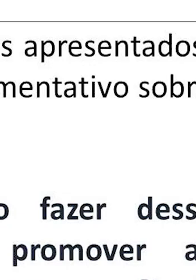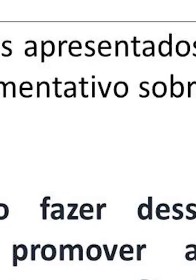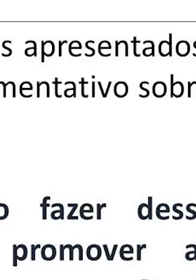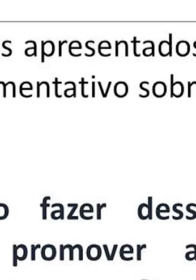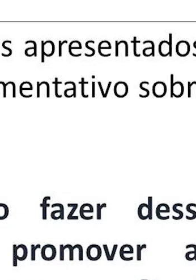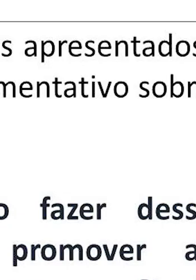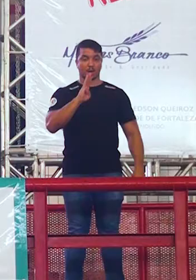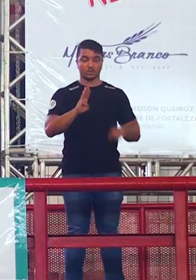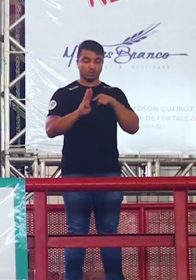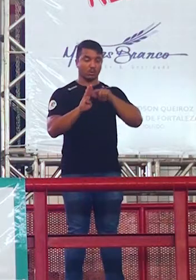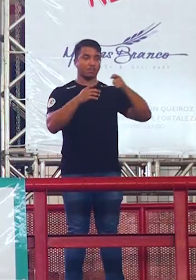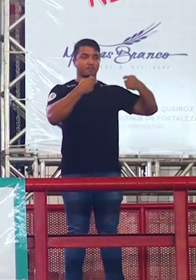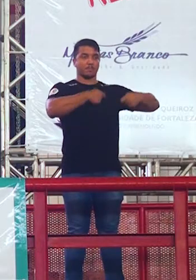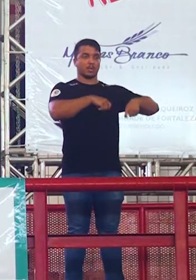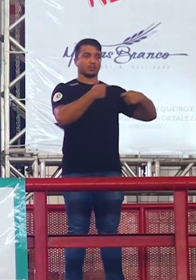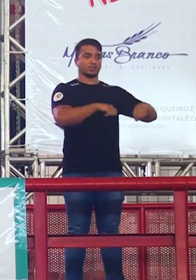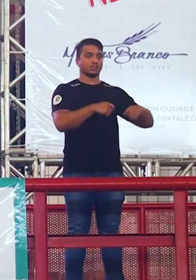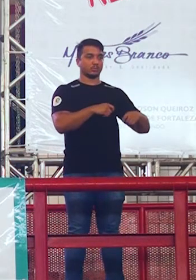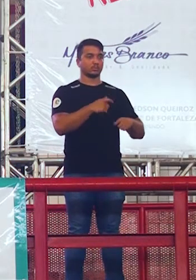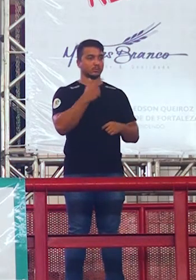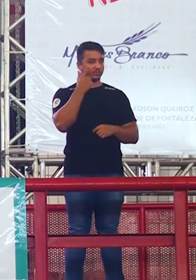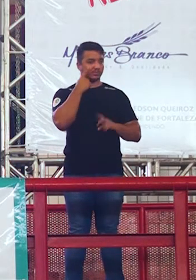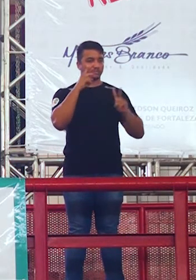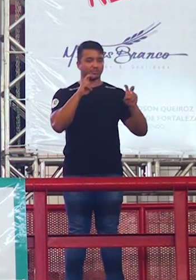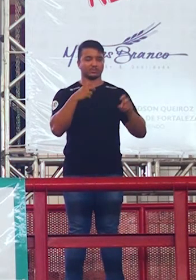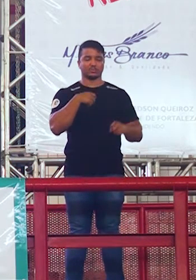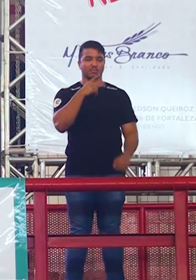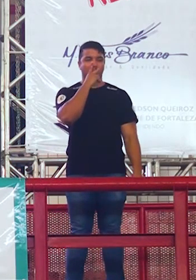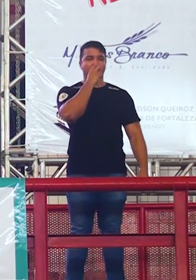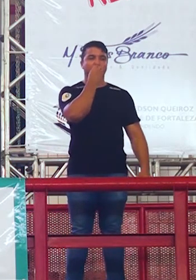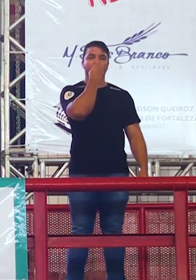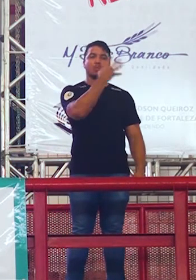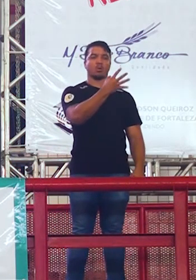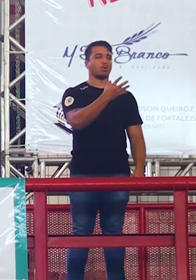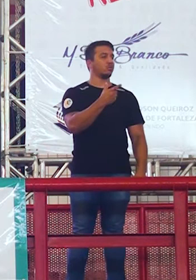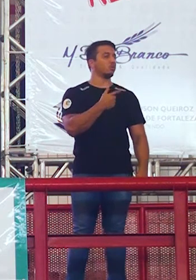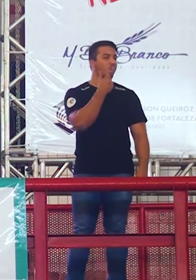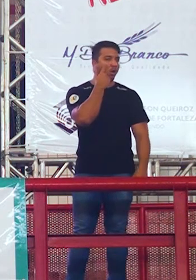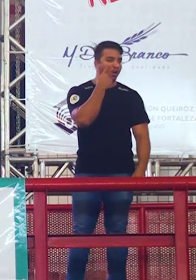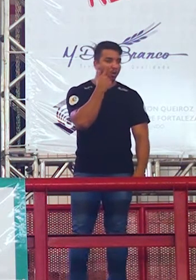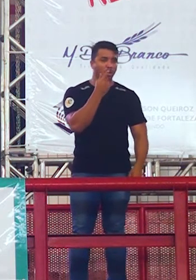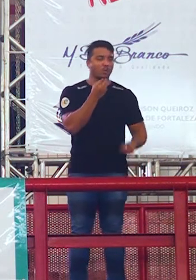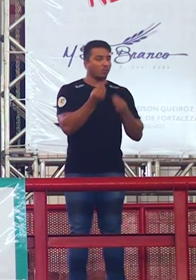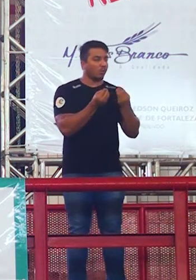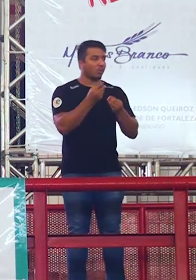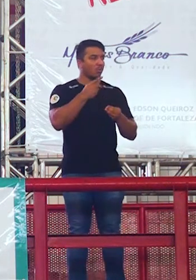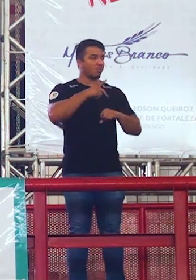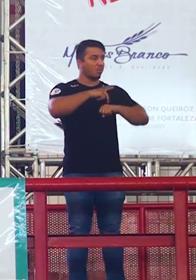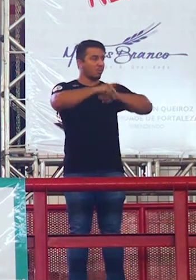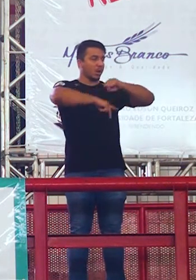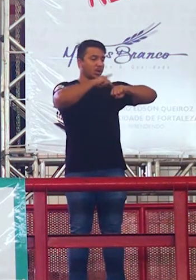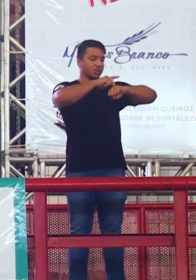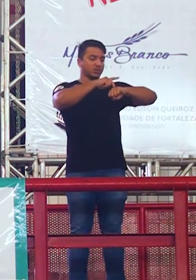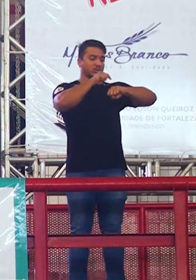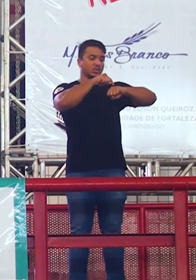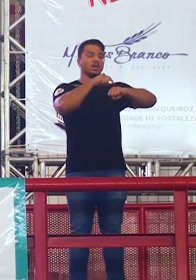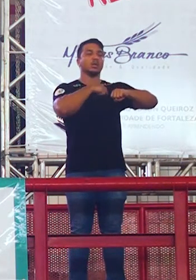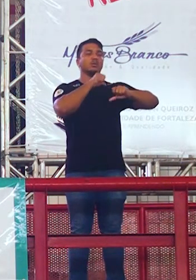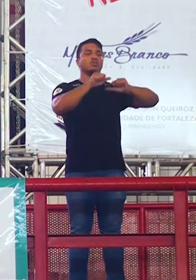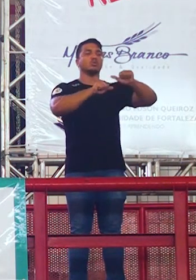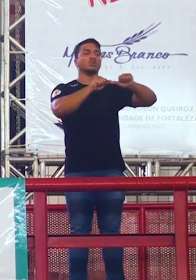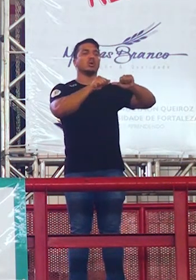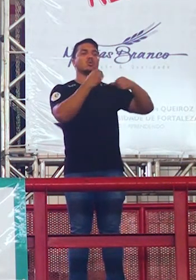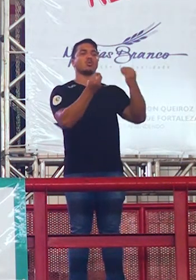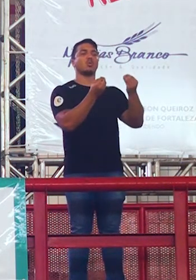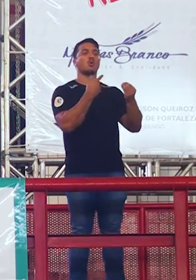necessita que tema massa galera. como é que a gente pode transformar este país com um